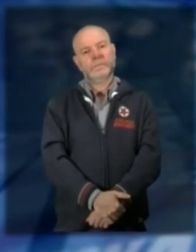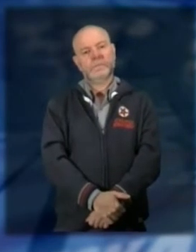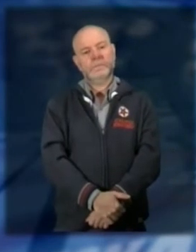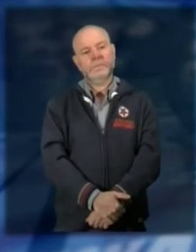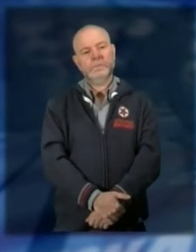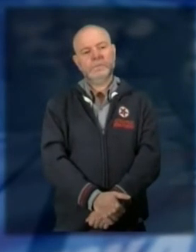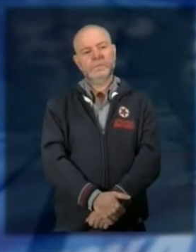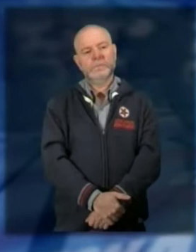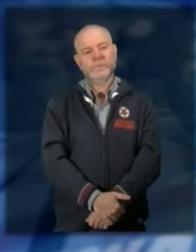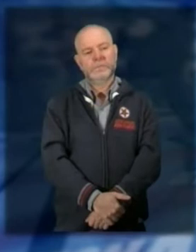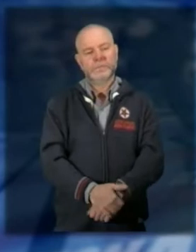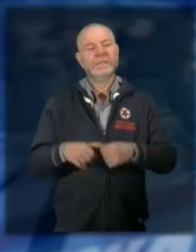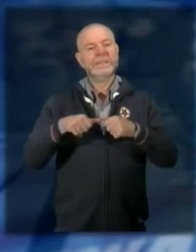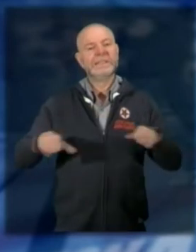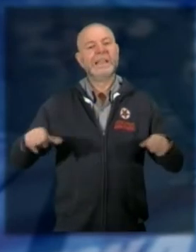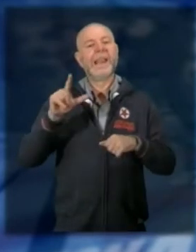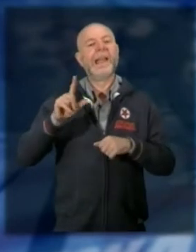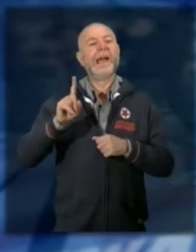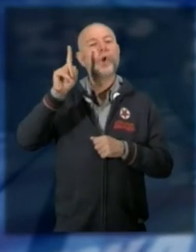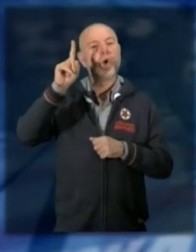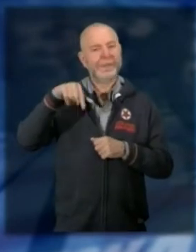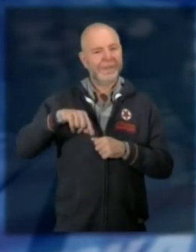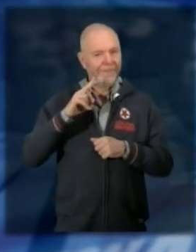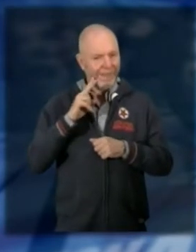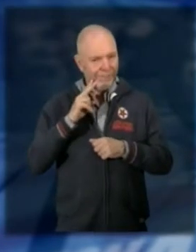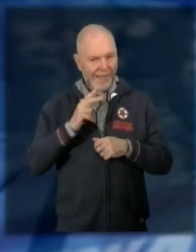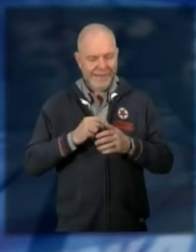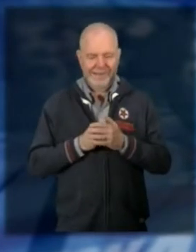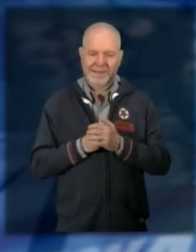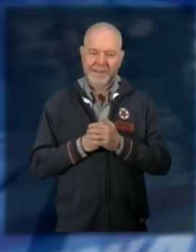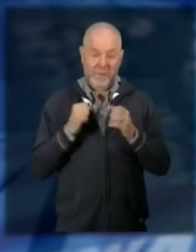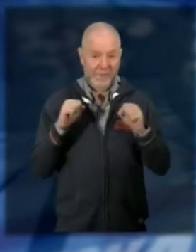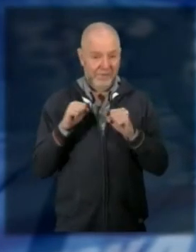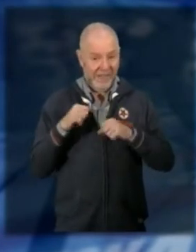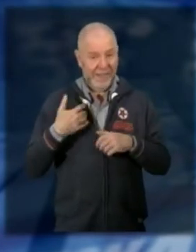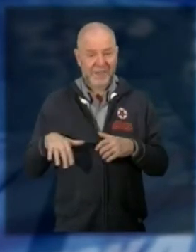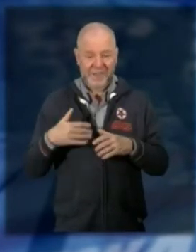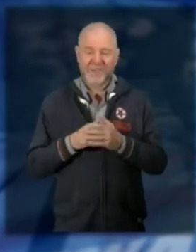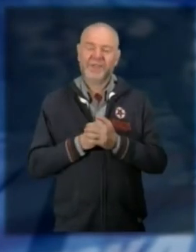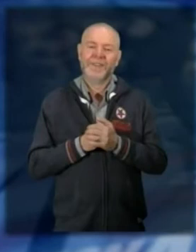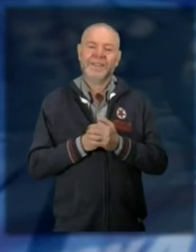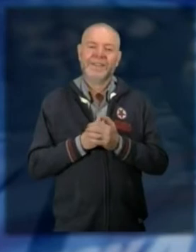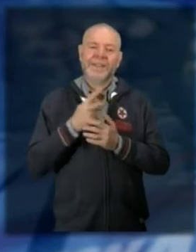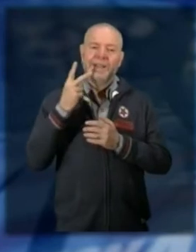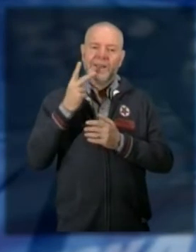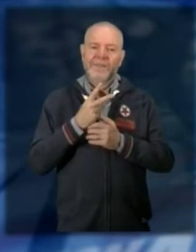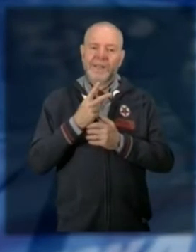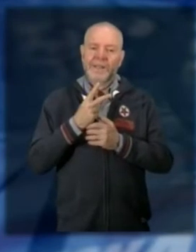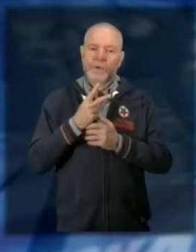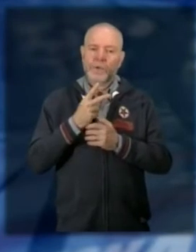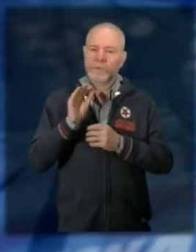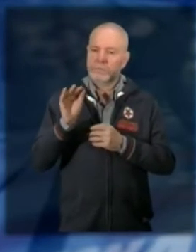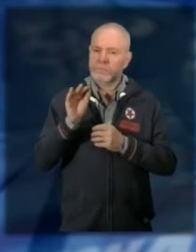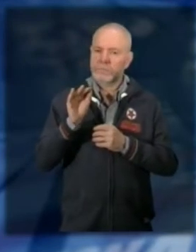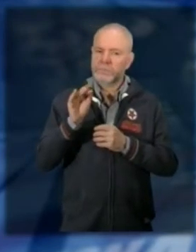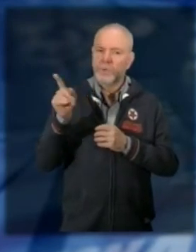Siamo fuori dalla sede della Lega Nord di Verbagna non perché faccia caldo, ma perché non fate più parte di